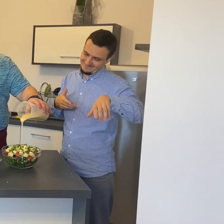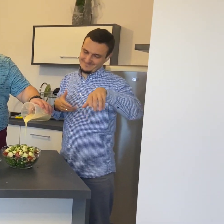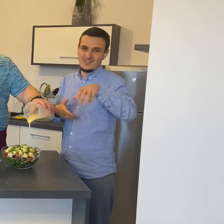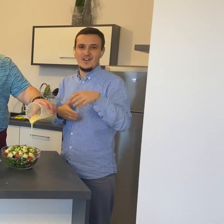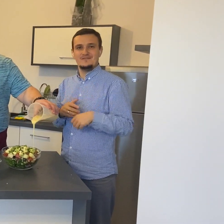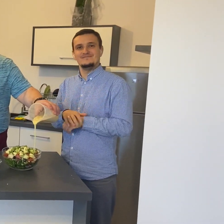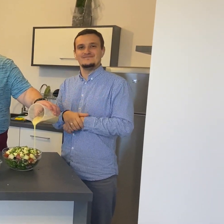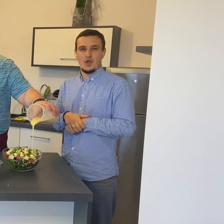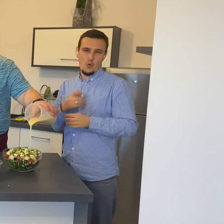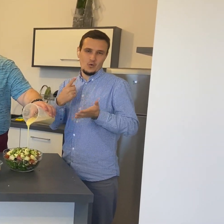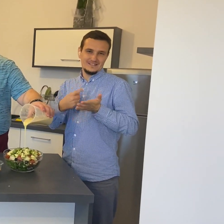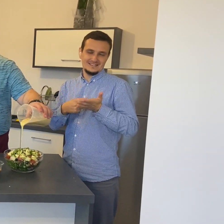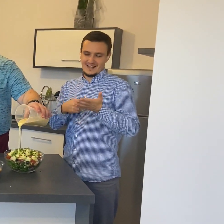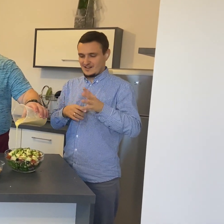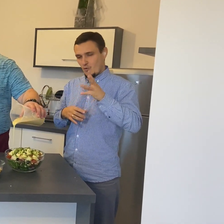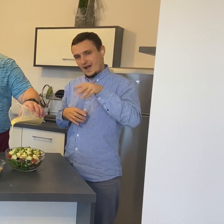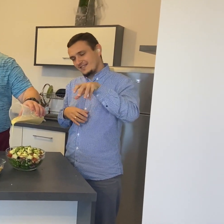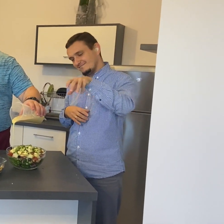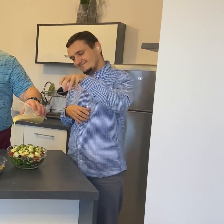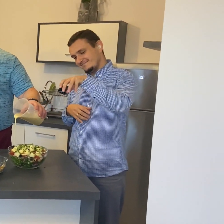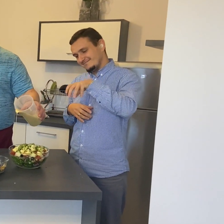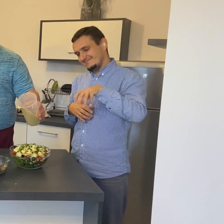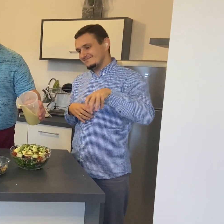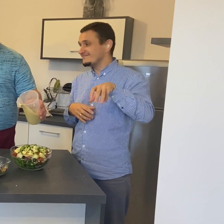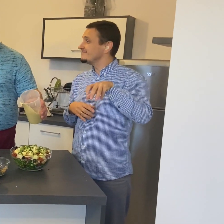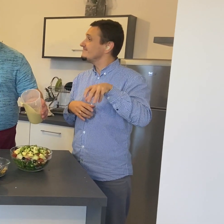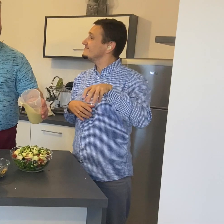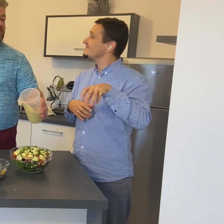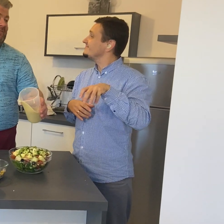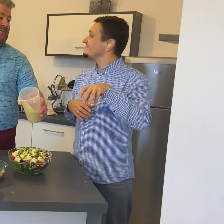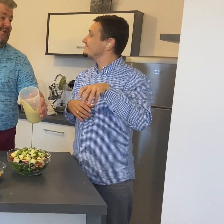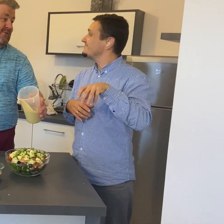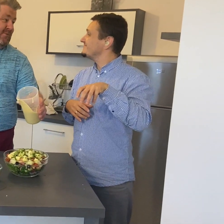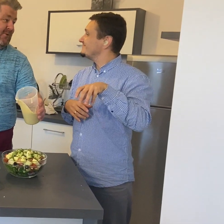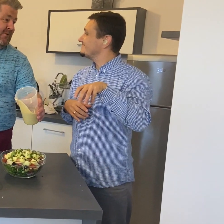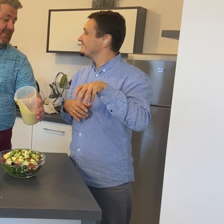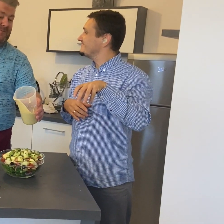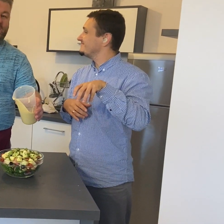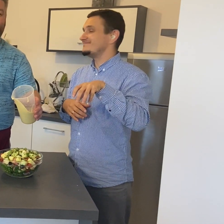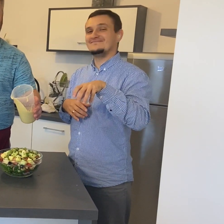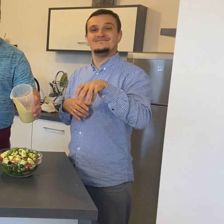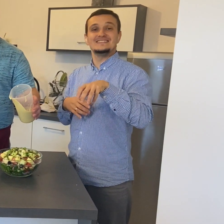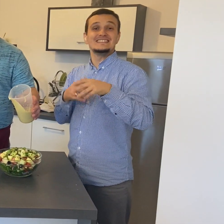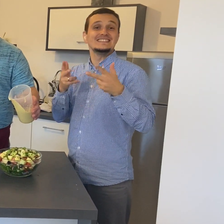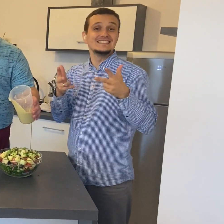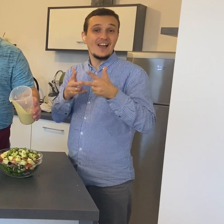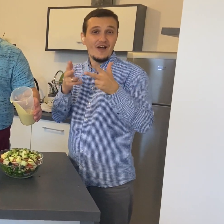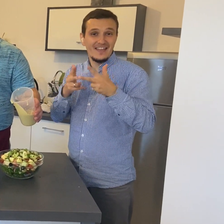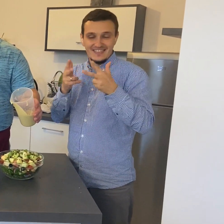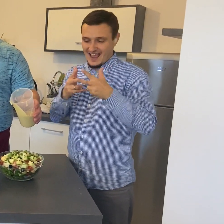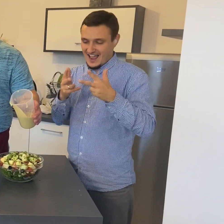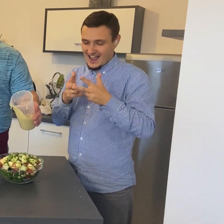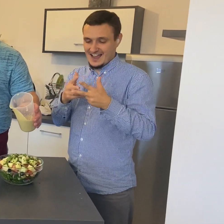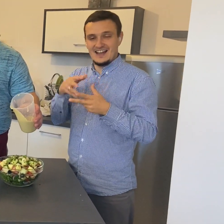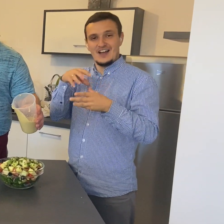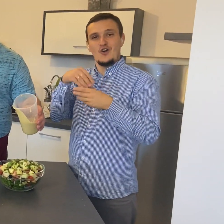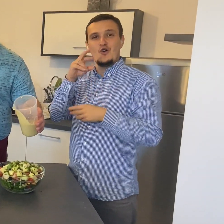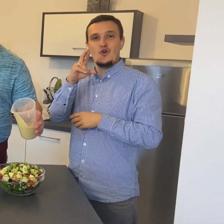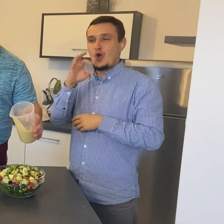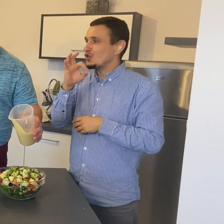sałatkę. Z miksu sałat, z roszponką, orzechami nerkowca i szynką